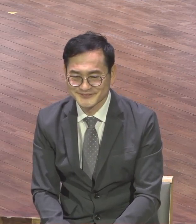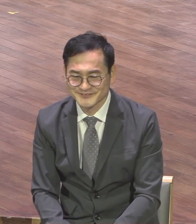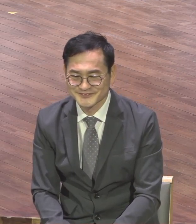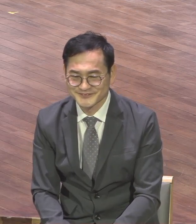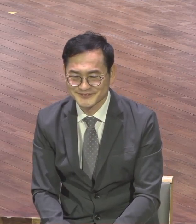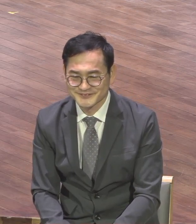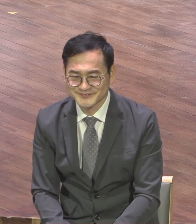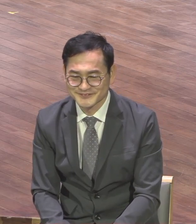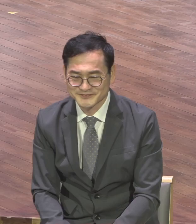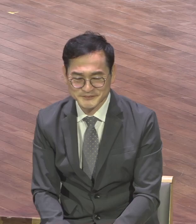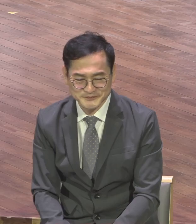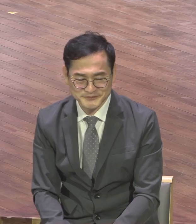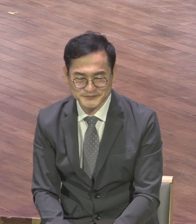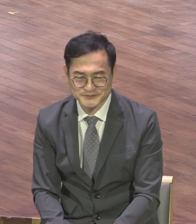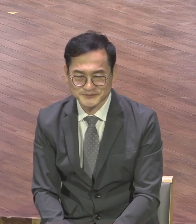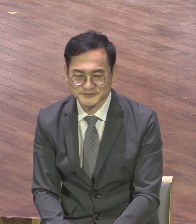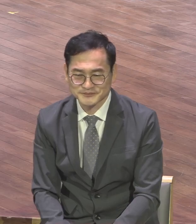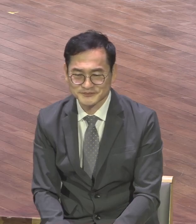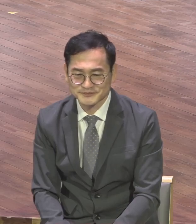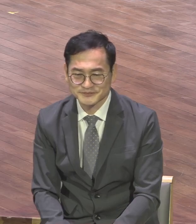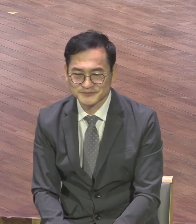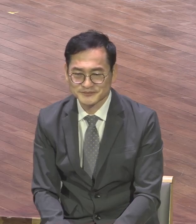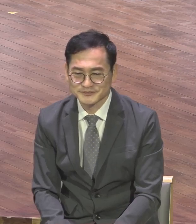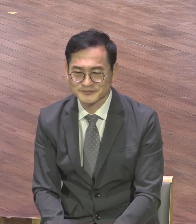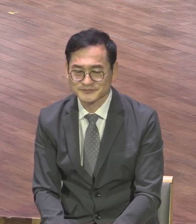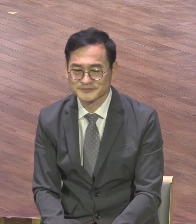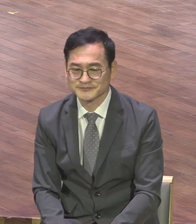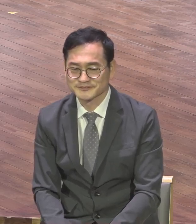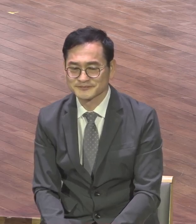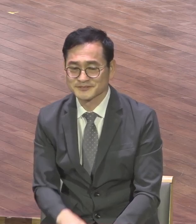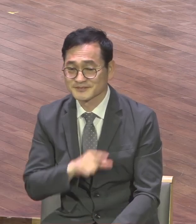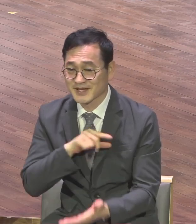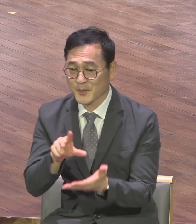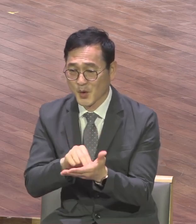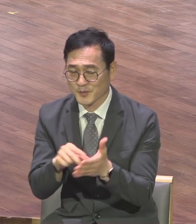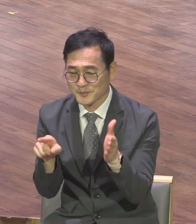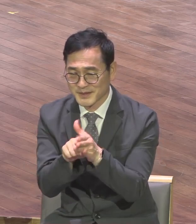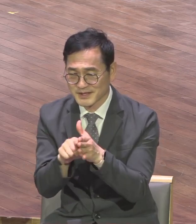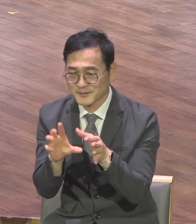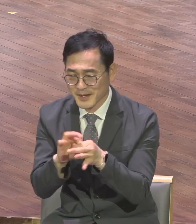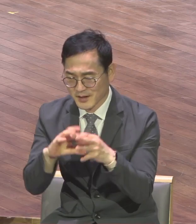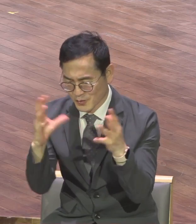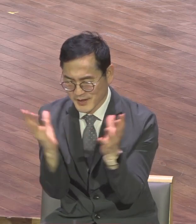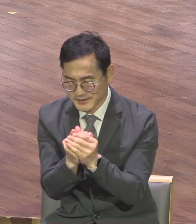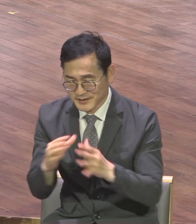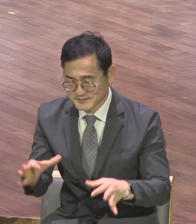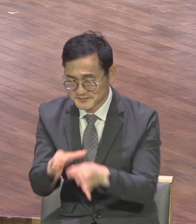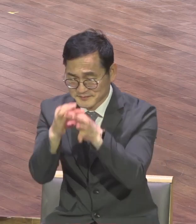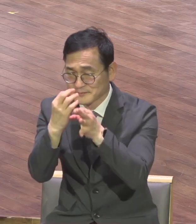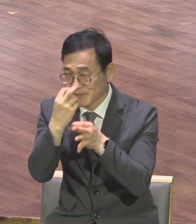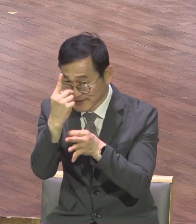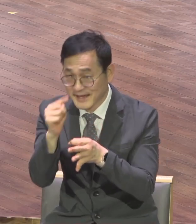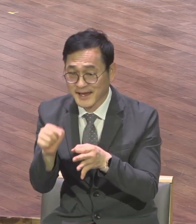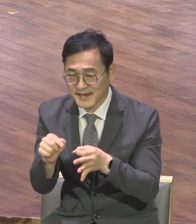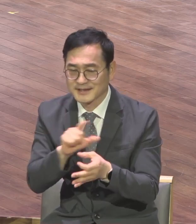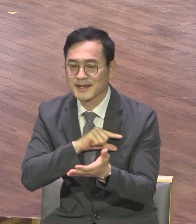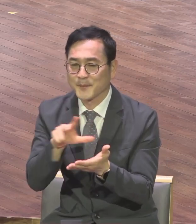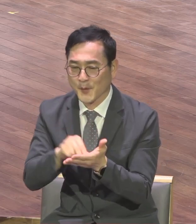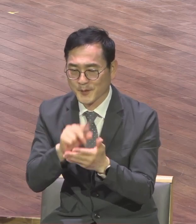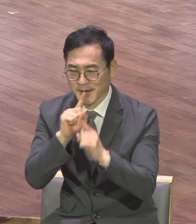믿음의 절대 망대라는 제목으로 말씀을 드립니다 지난주간 필리핀